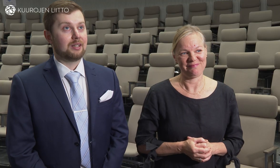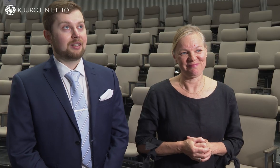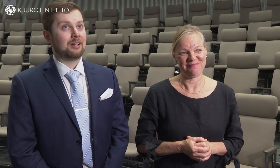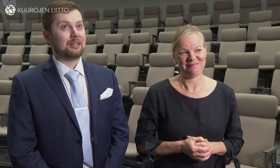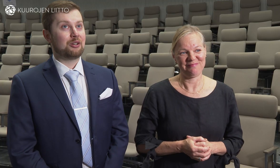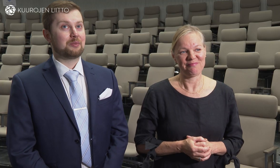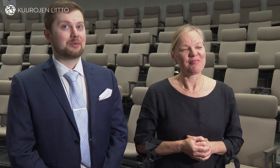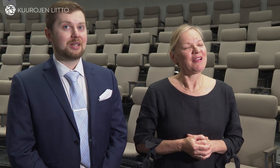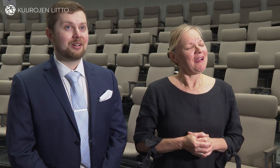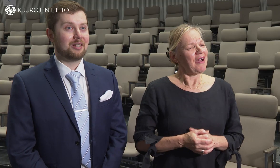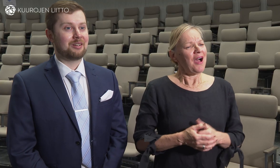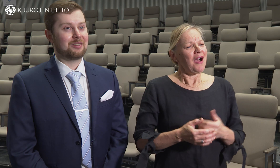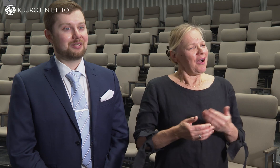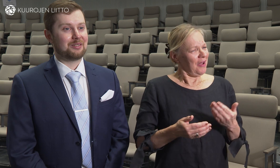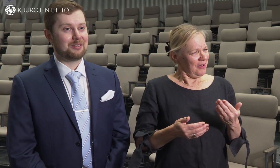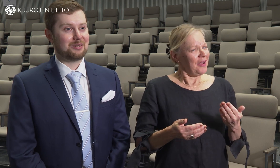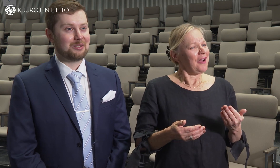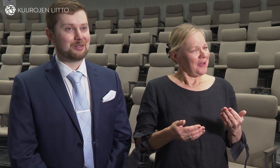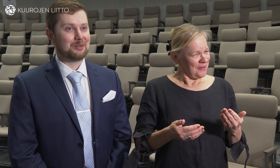No, ihan